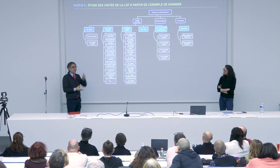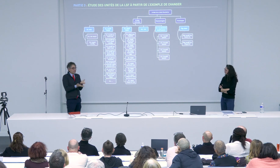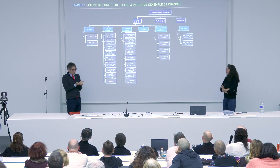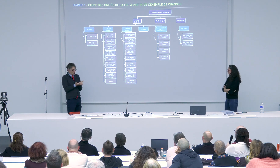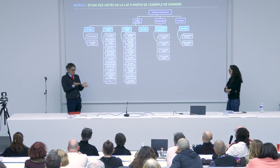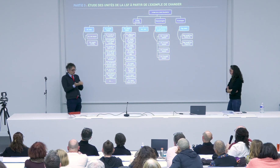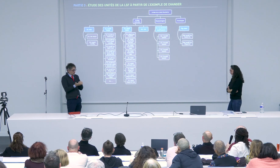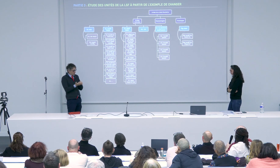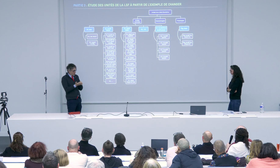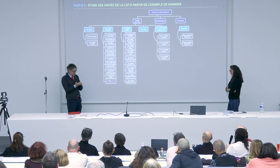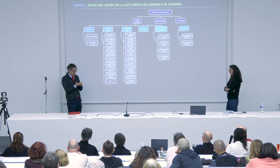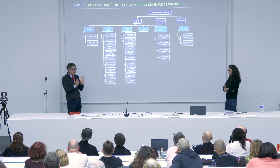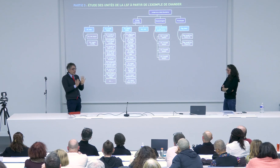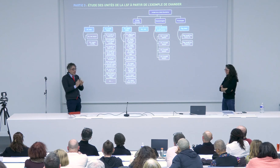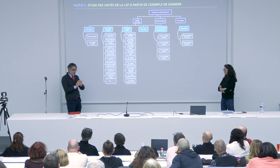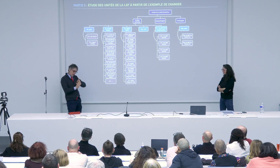donc